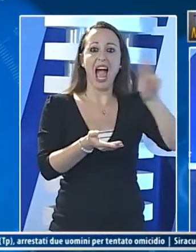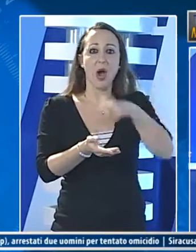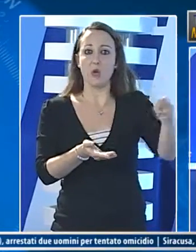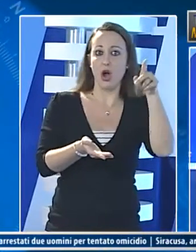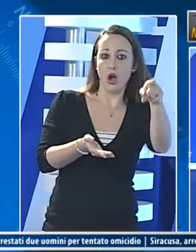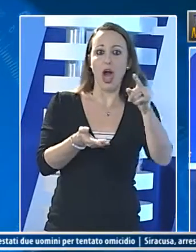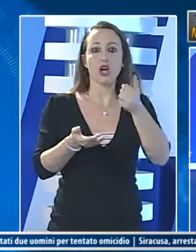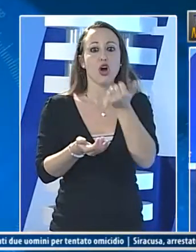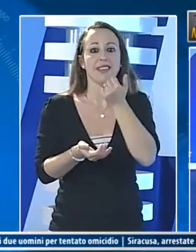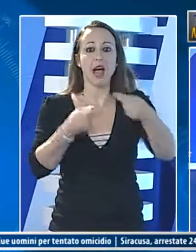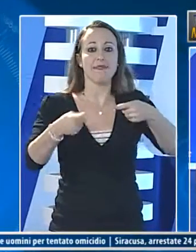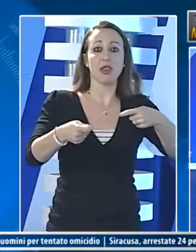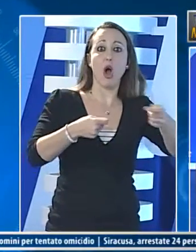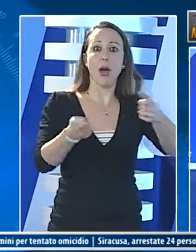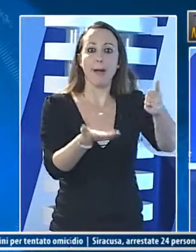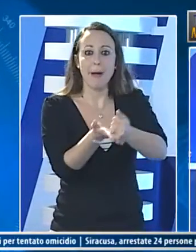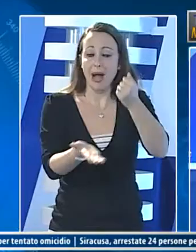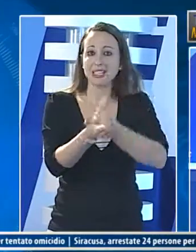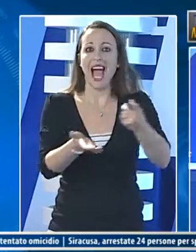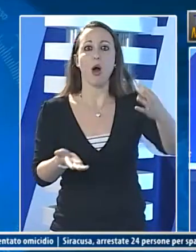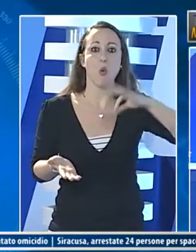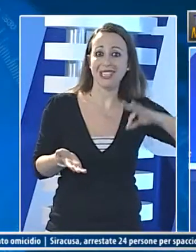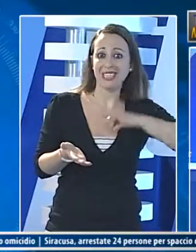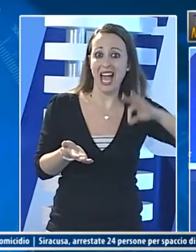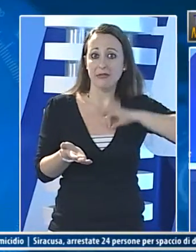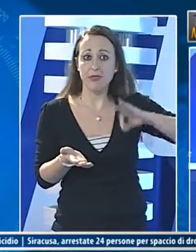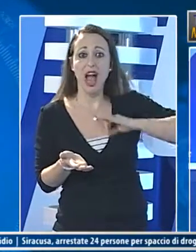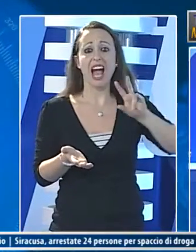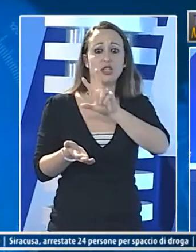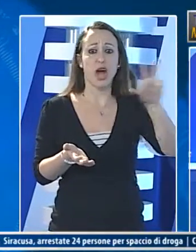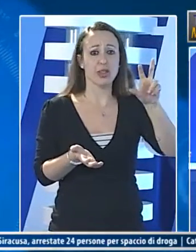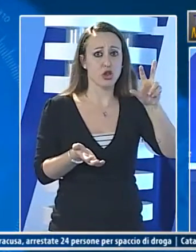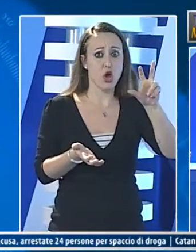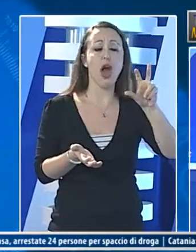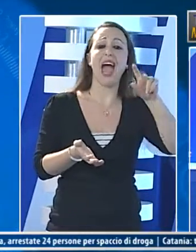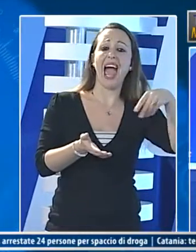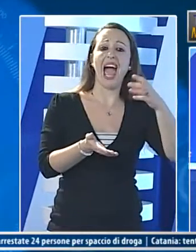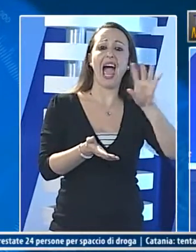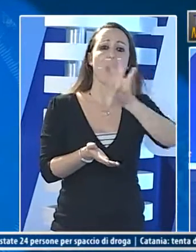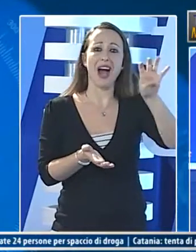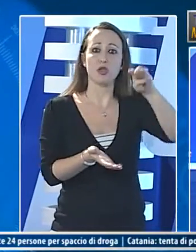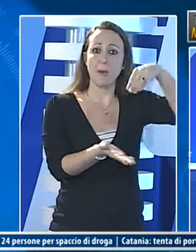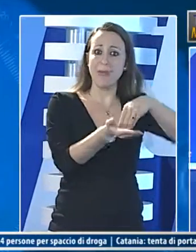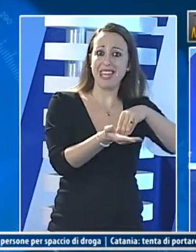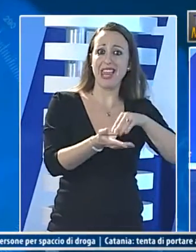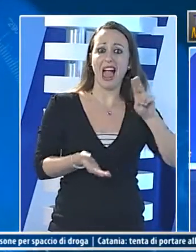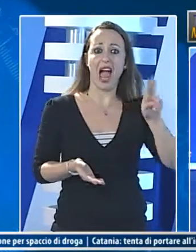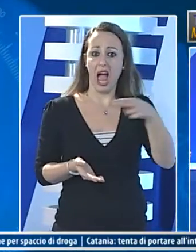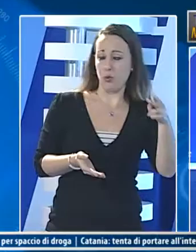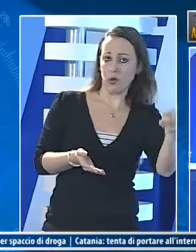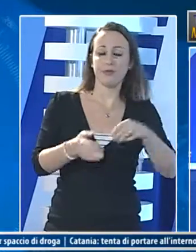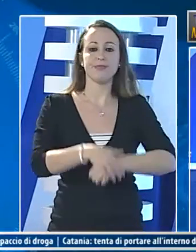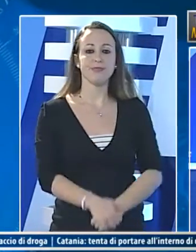jeep sbarcata dalla calabria il conducente salvatore messina di 49 anni è stato